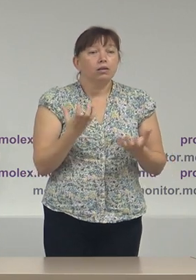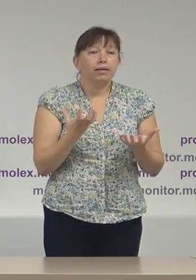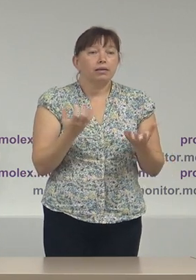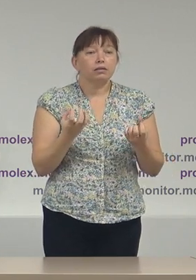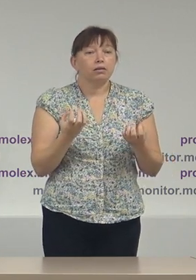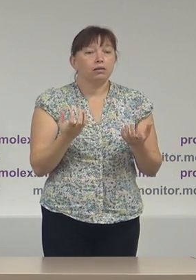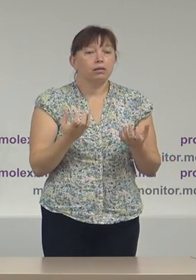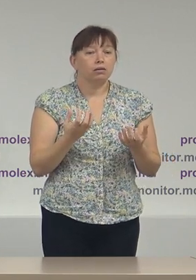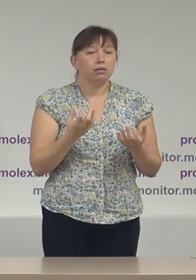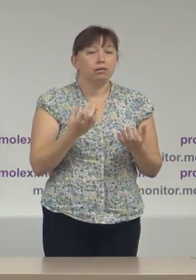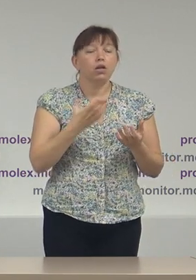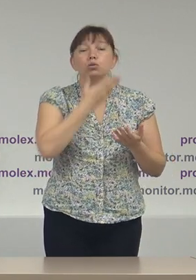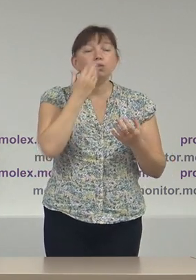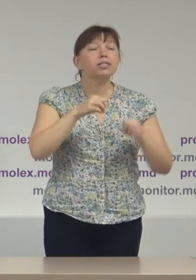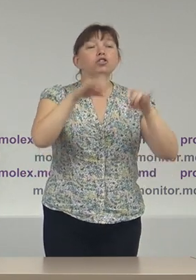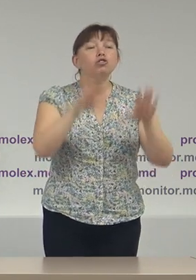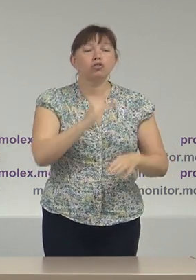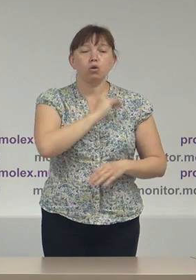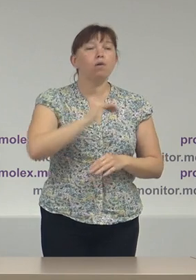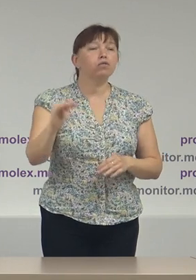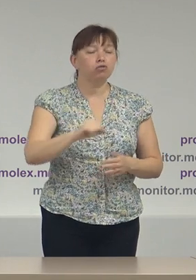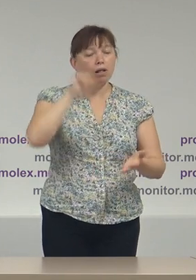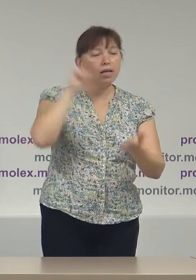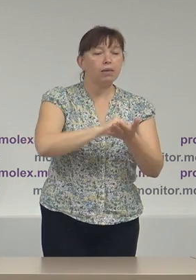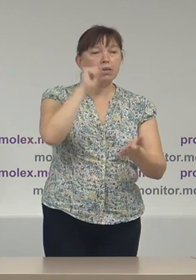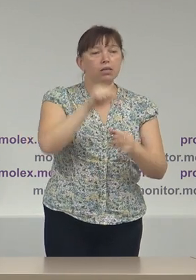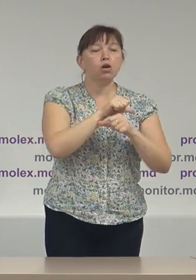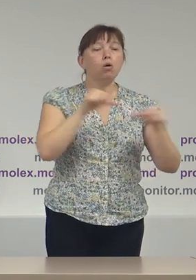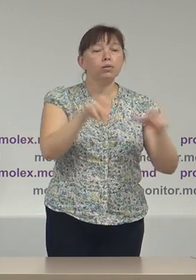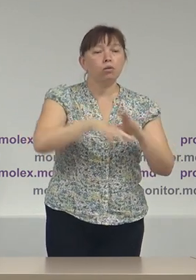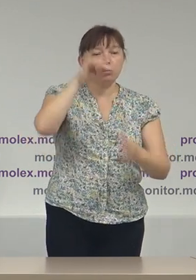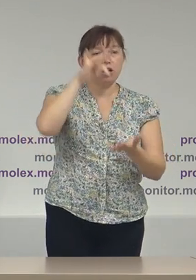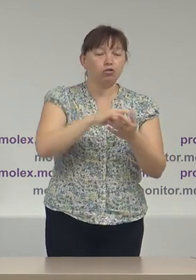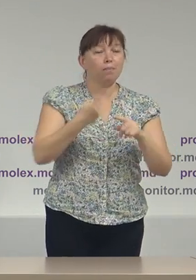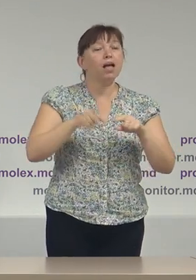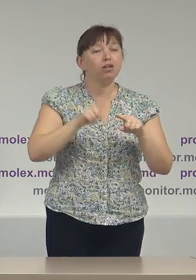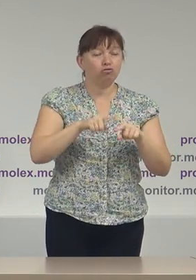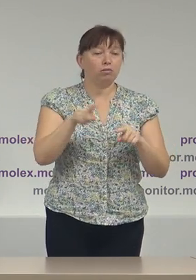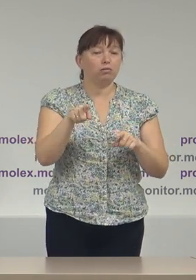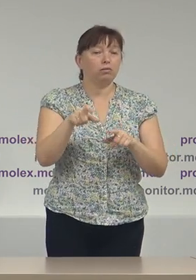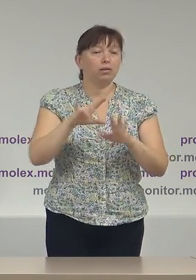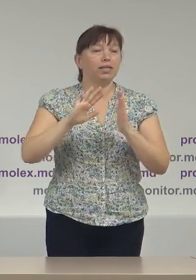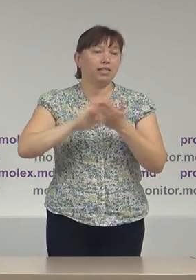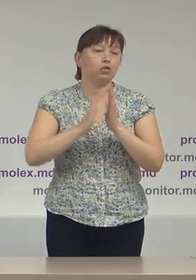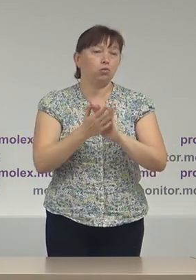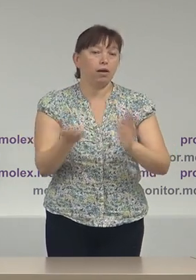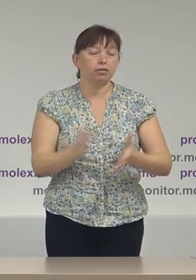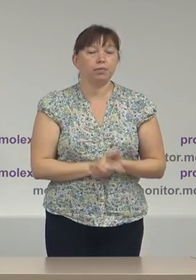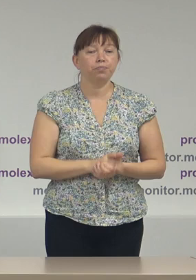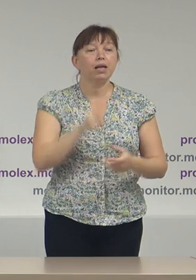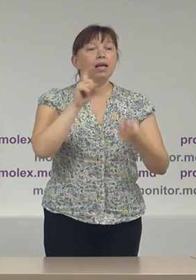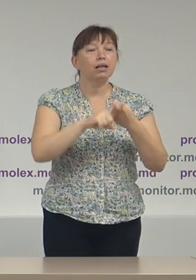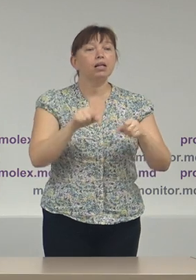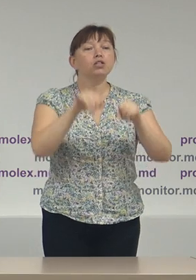este o decizie oficială emisă de Comisie Electorală Centrală pe aceste situații. Legat de